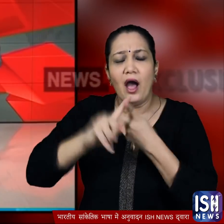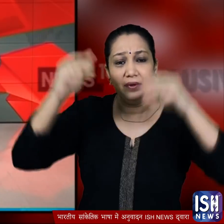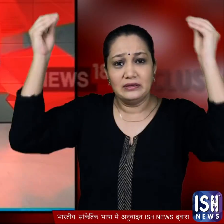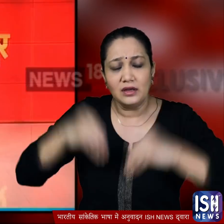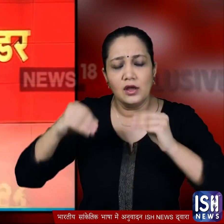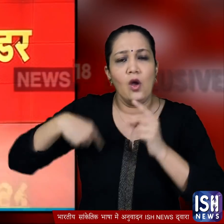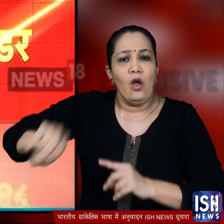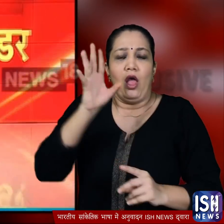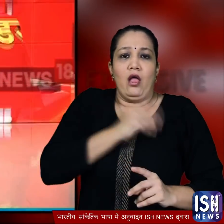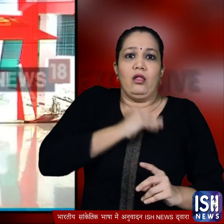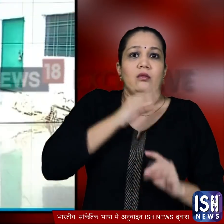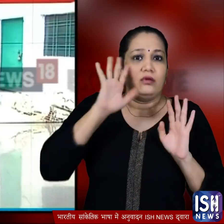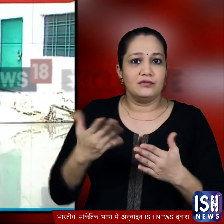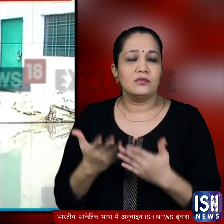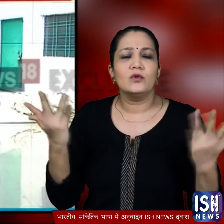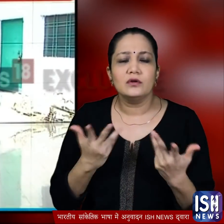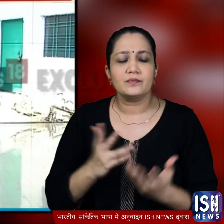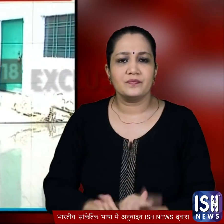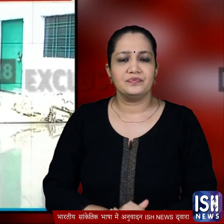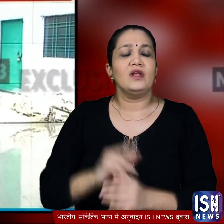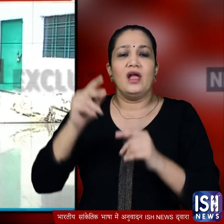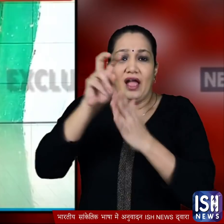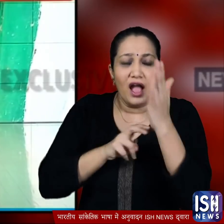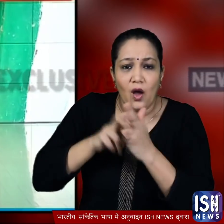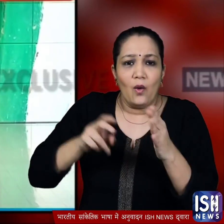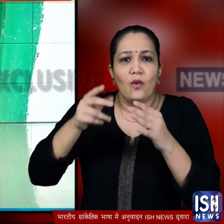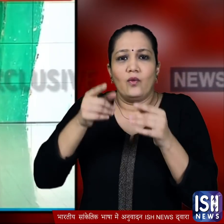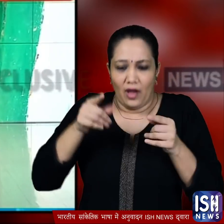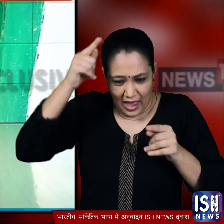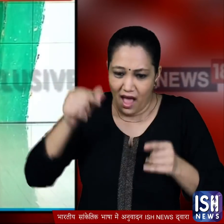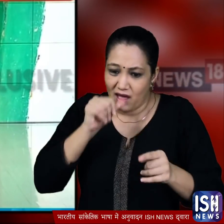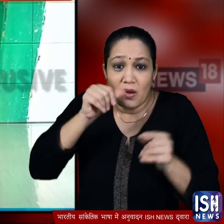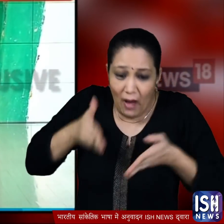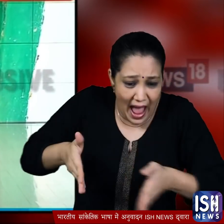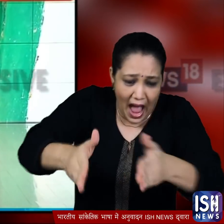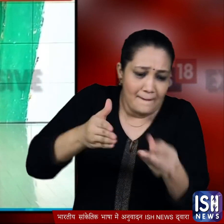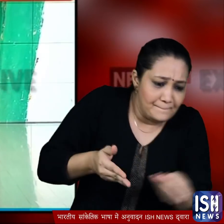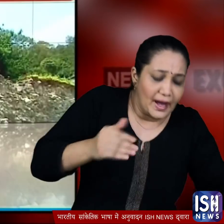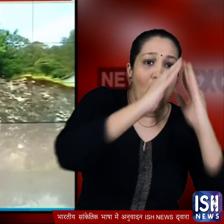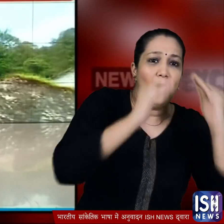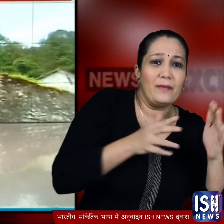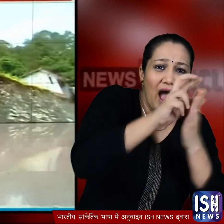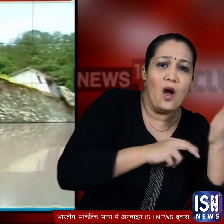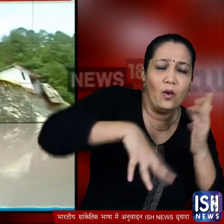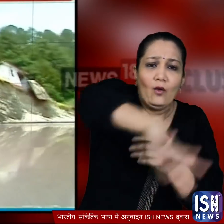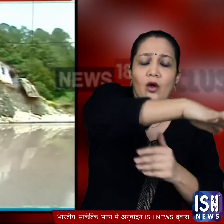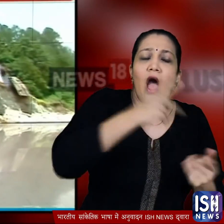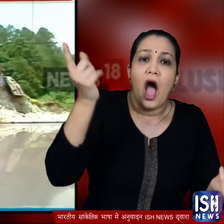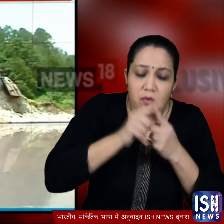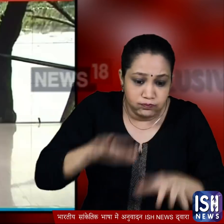बारिश के बाद से देश्चत में रहने को मजबूर है वजह है गाओं का नदी किनारे बसा होना उन्हें डर है कि ज्यादा पानी बरसने पर पूरा का पूरा गाओं नदी में